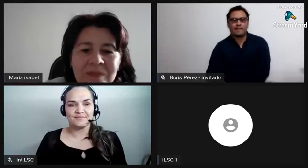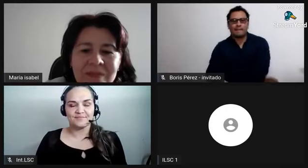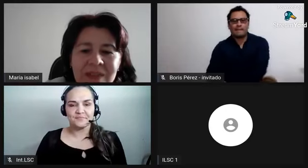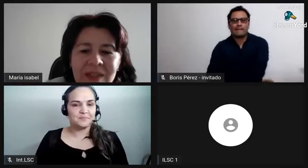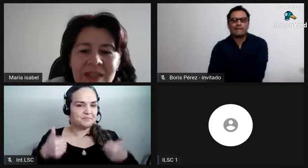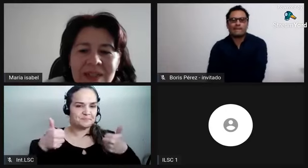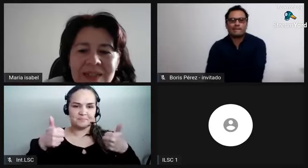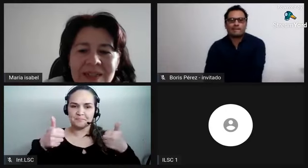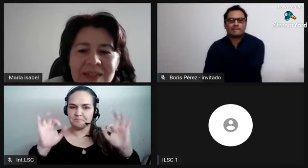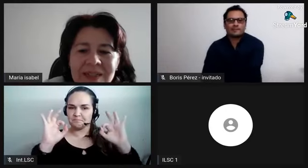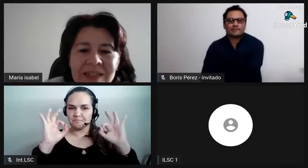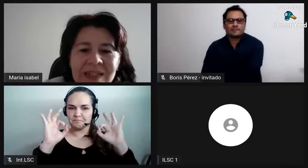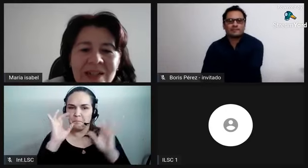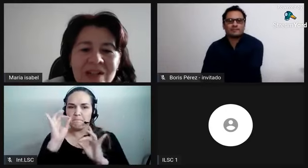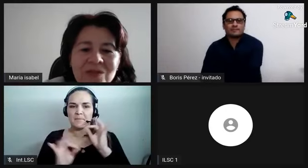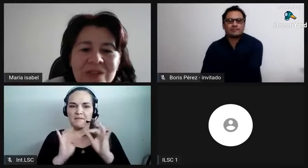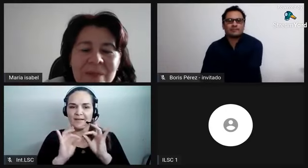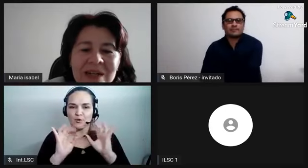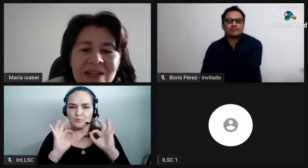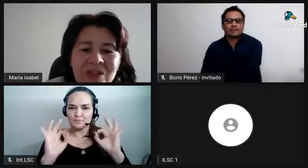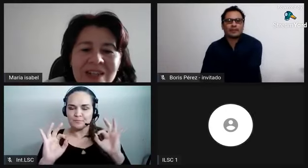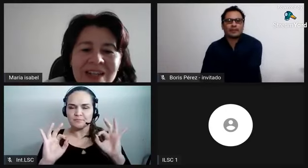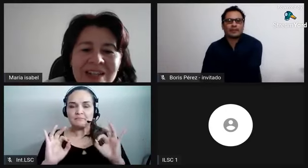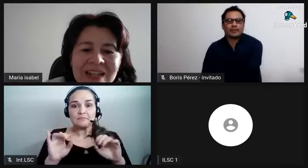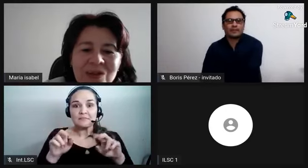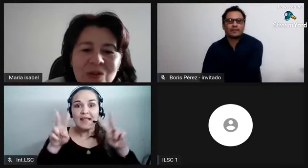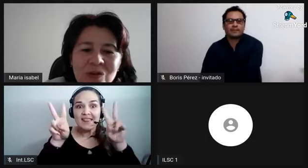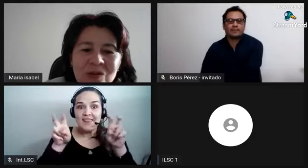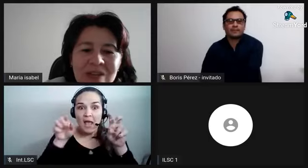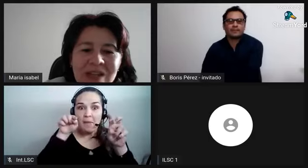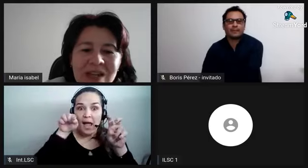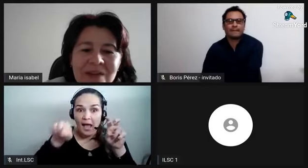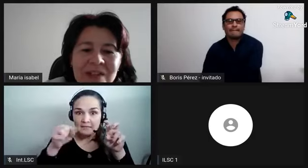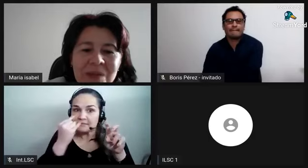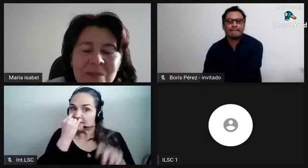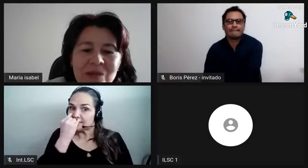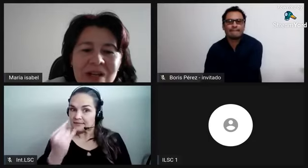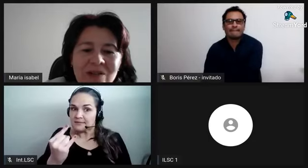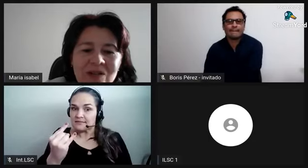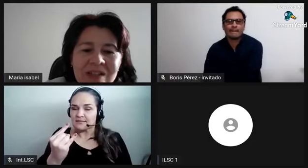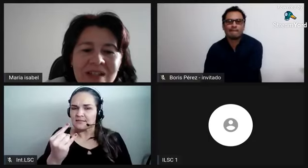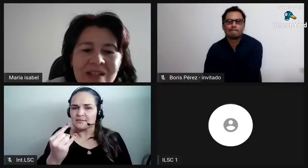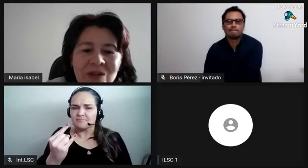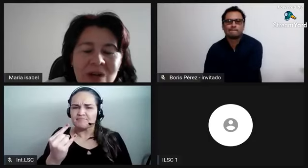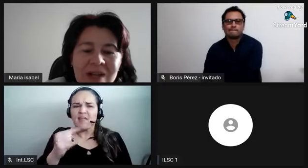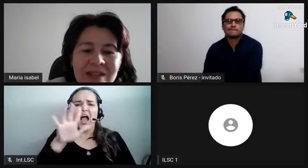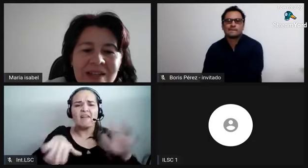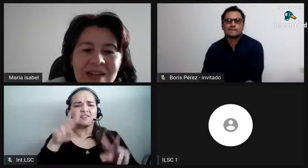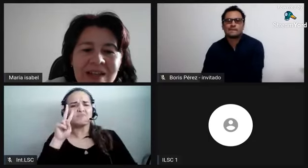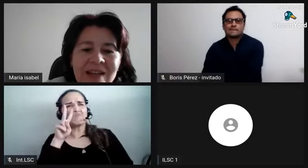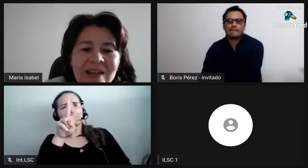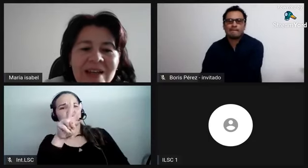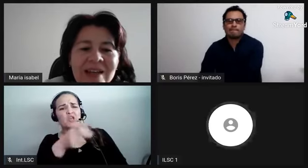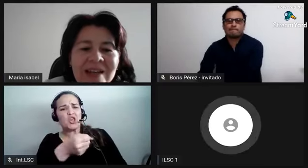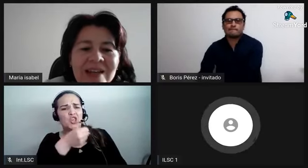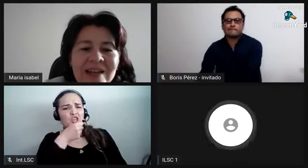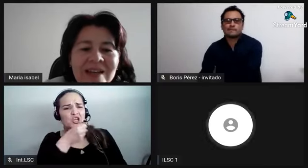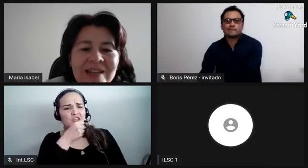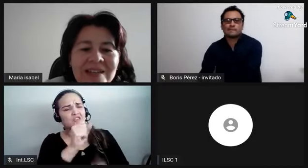Perfecto. Sí, creo que es un tema que nos interesa a todos y a veces vemos las noticias actuales de